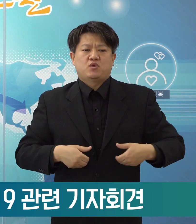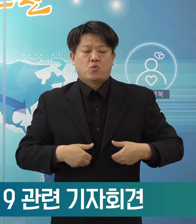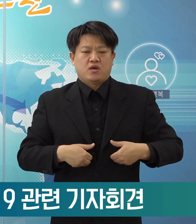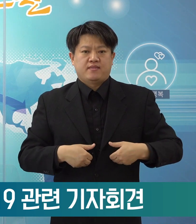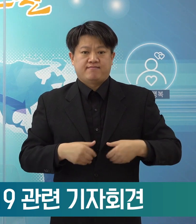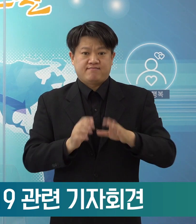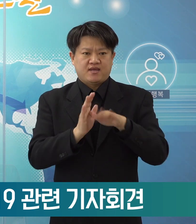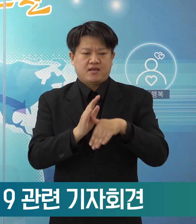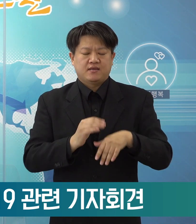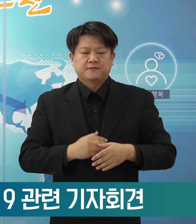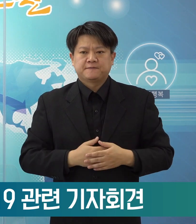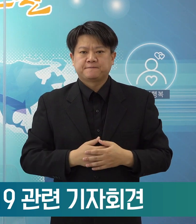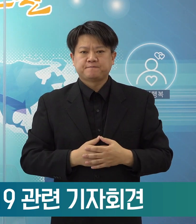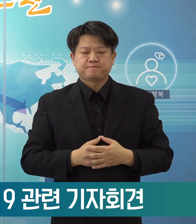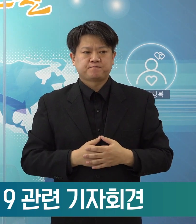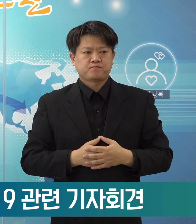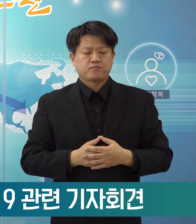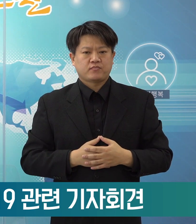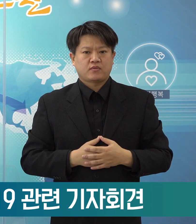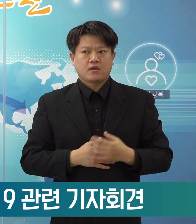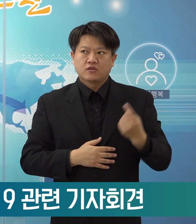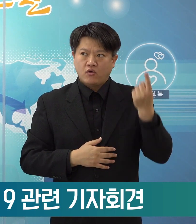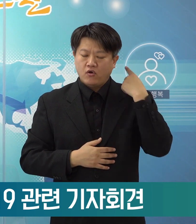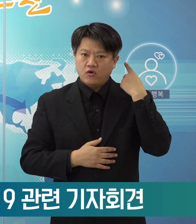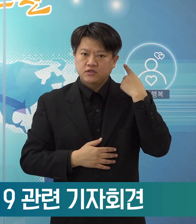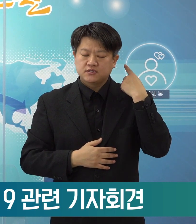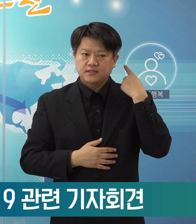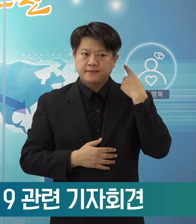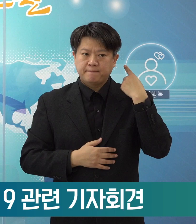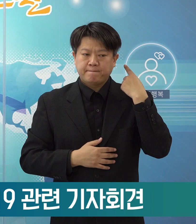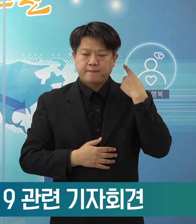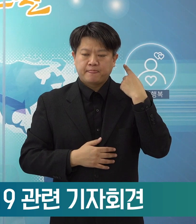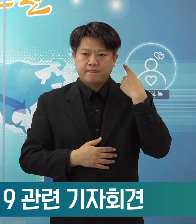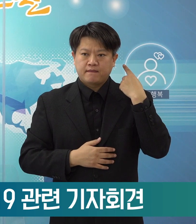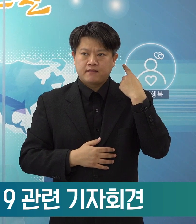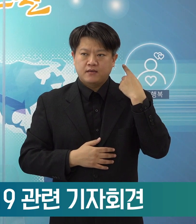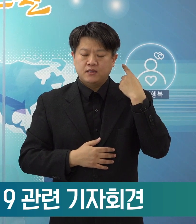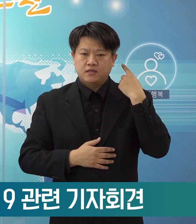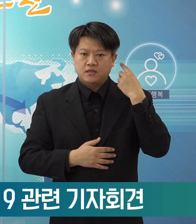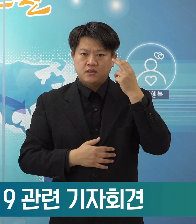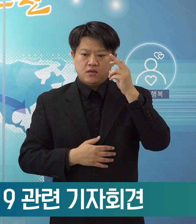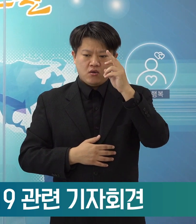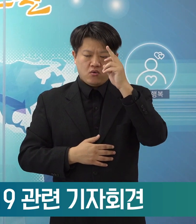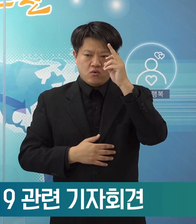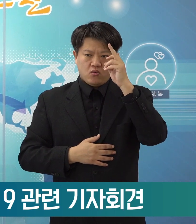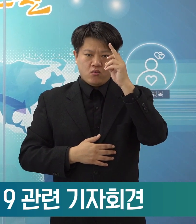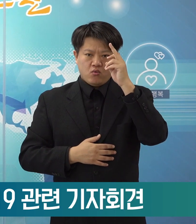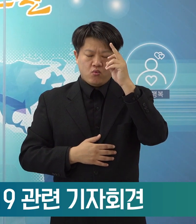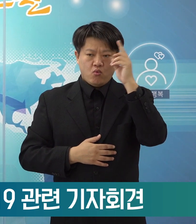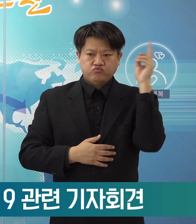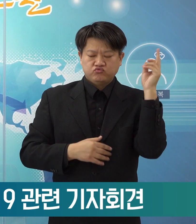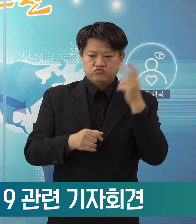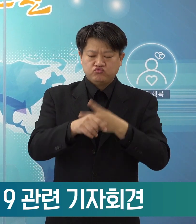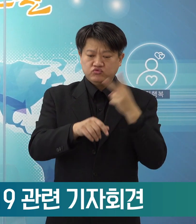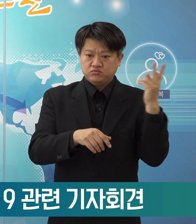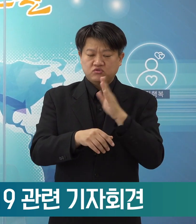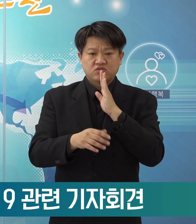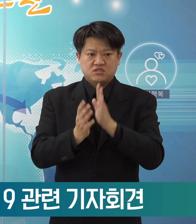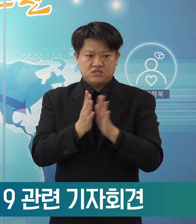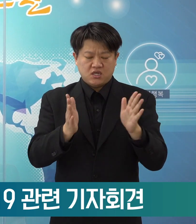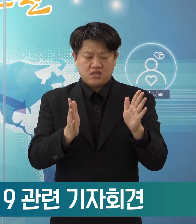실정이었습니다. 어제 오후 2시부터 실시된 한 세대